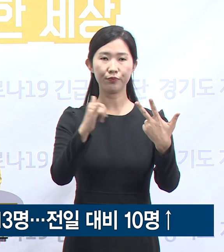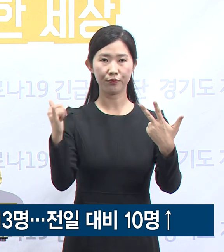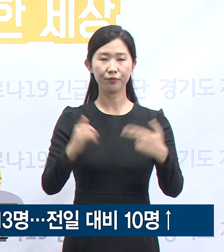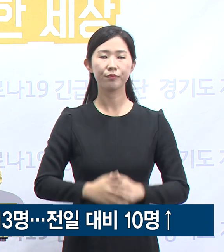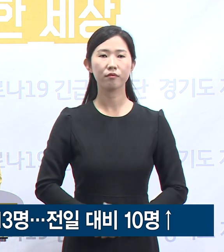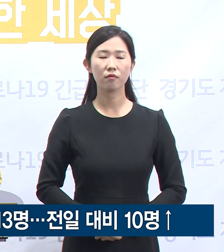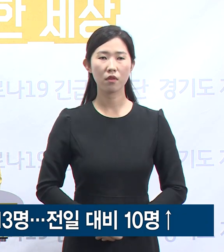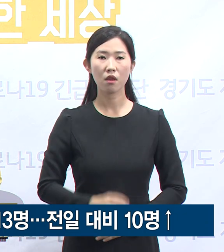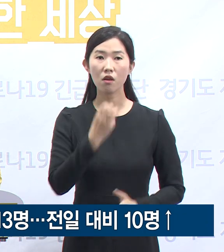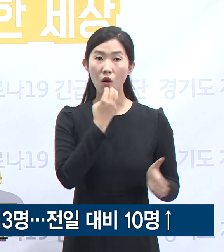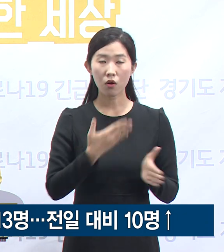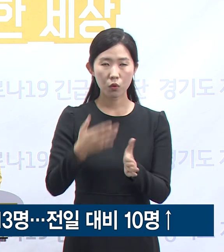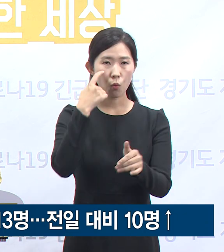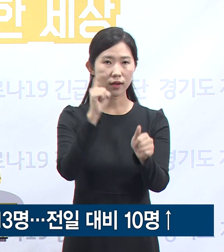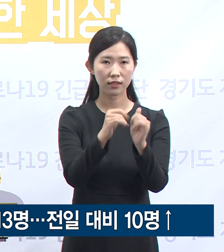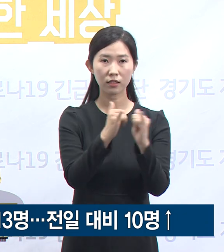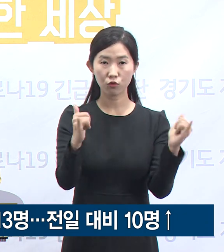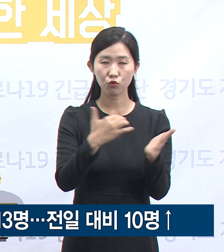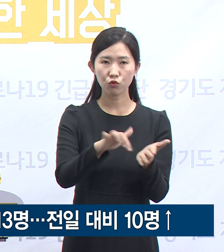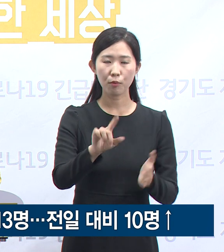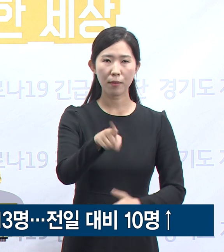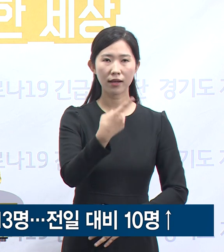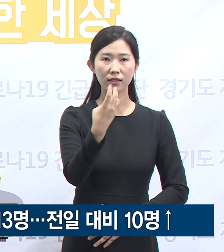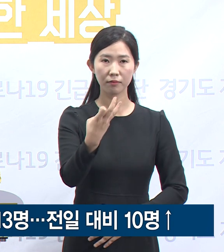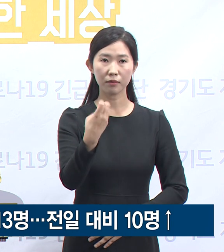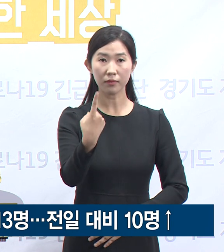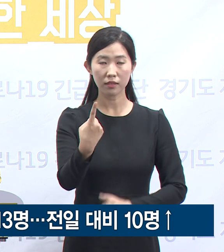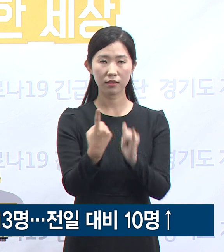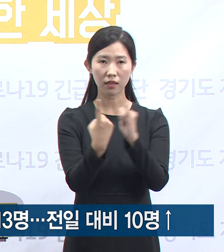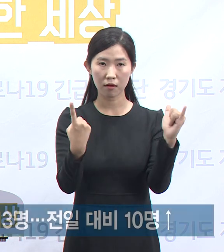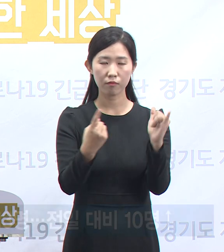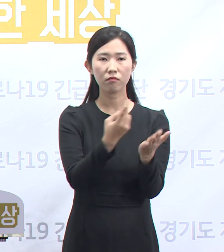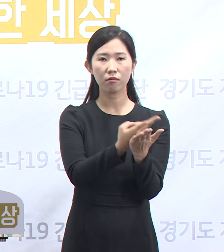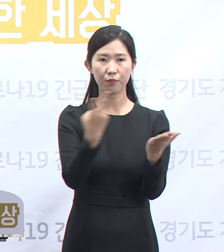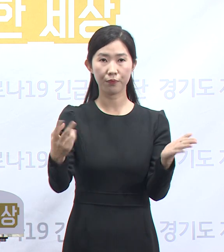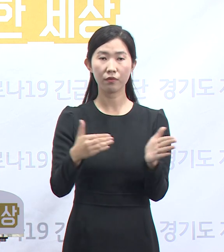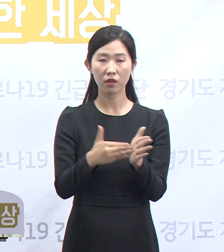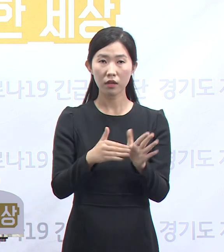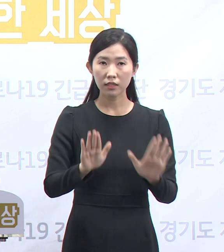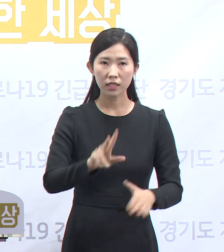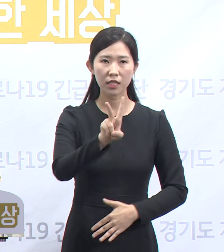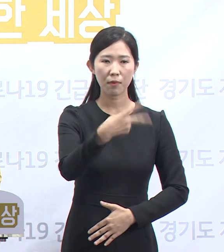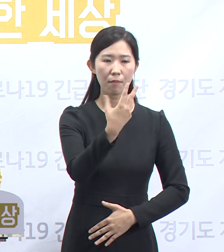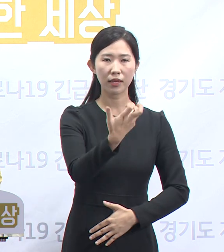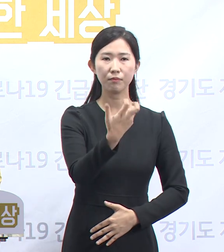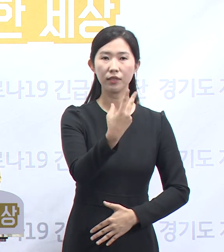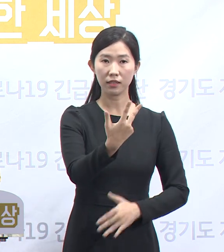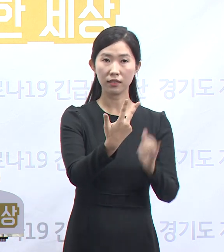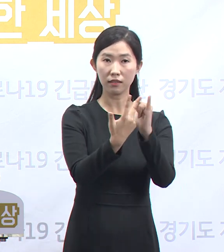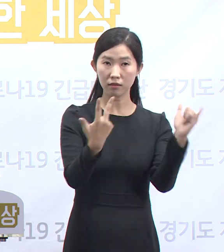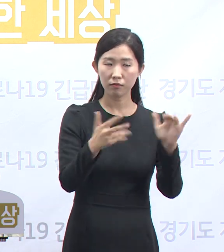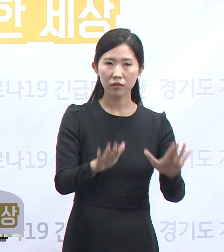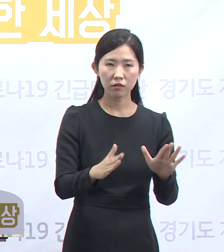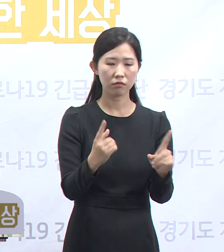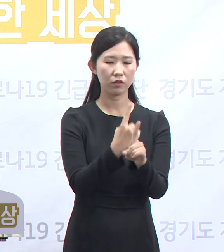131명은 태어나였고 현재 278명이 도내 병원 및 생활치료센터에서 격리 중입니다.